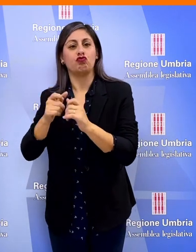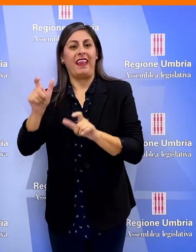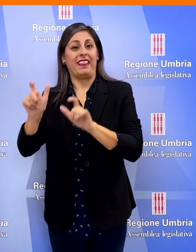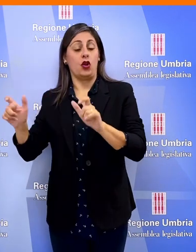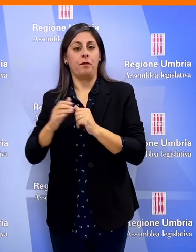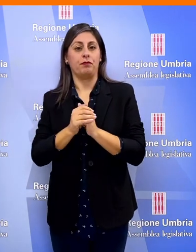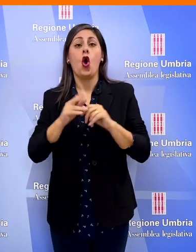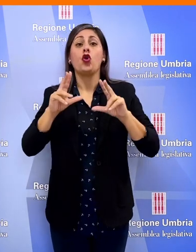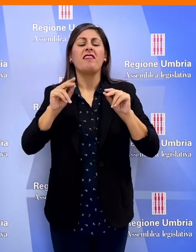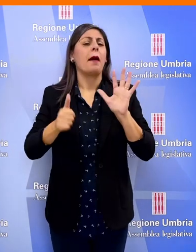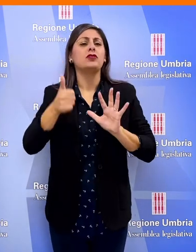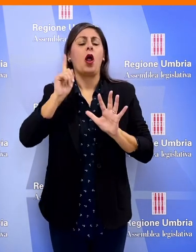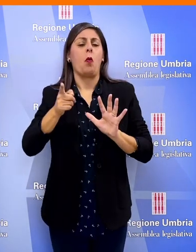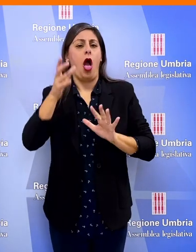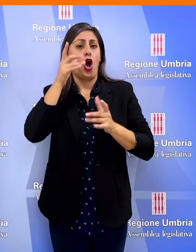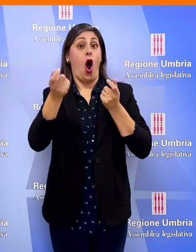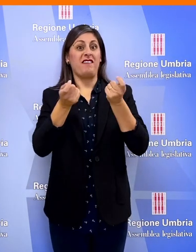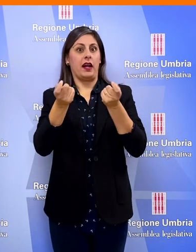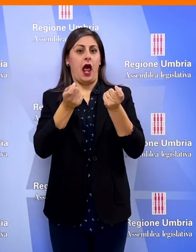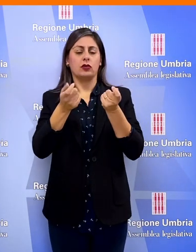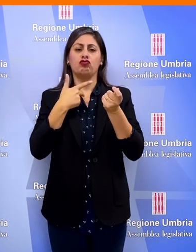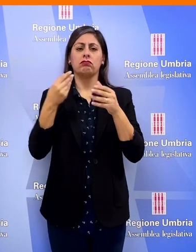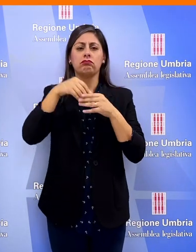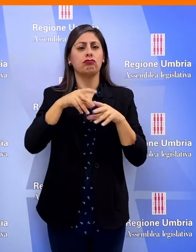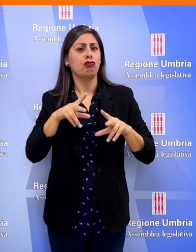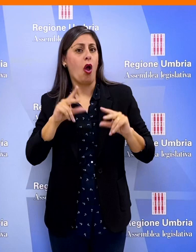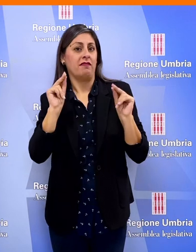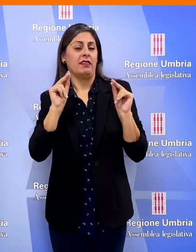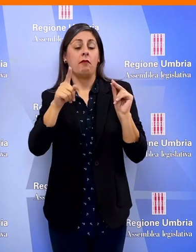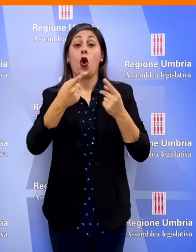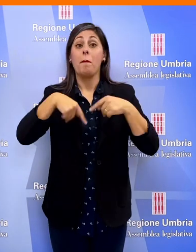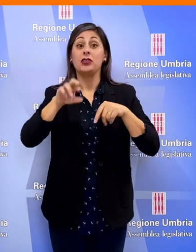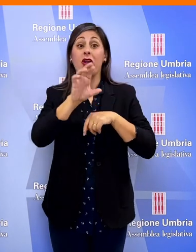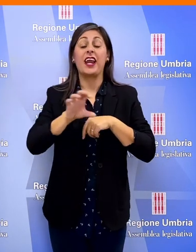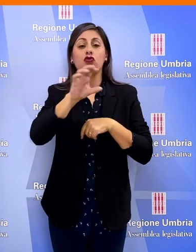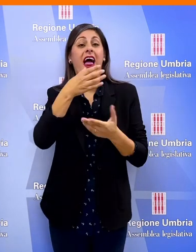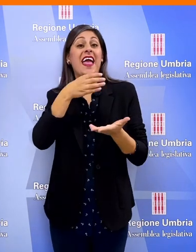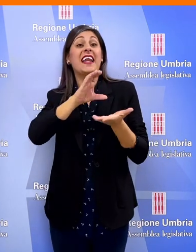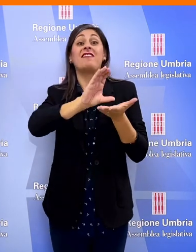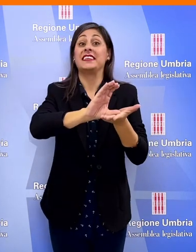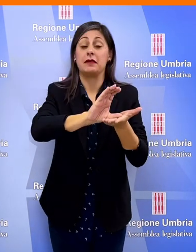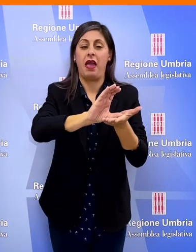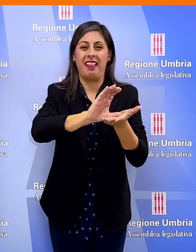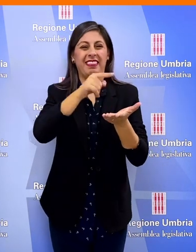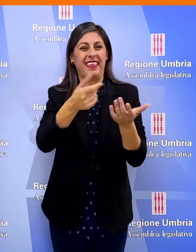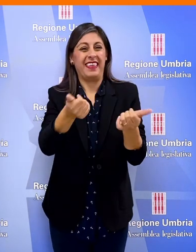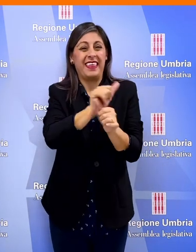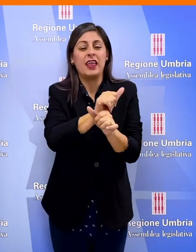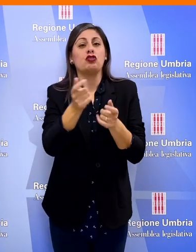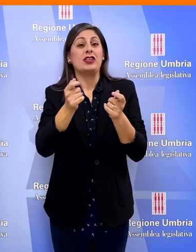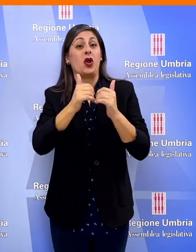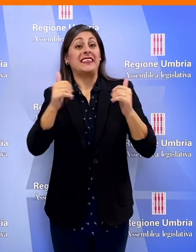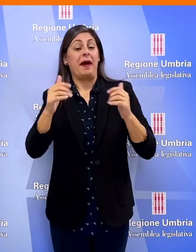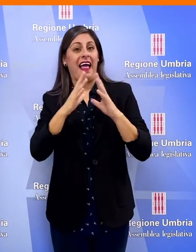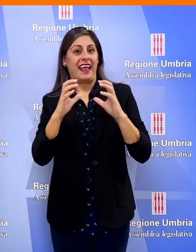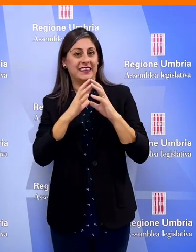misura del cittadino Le principali novità riguardano la governance con elementi di innovazione la Commissione regionale per gli investimenti, il luogo